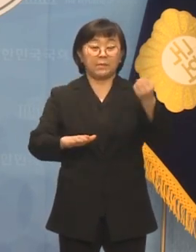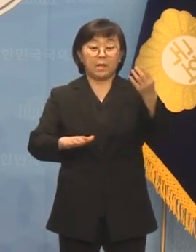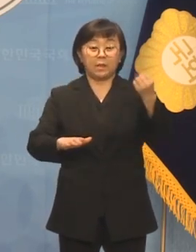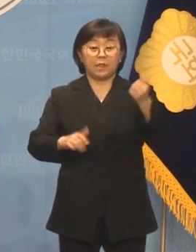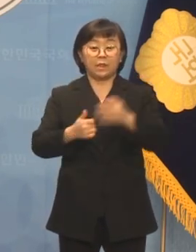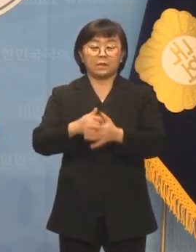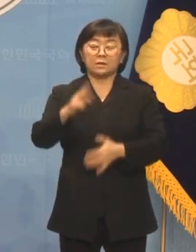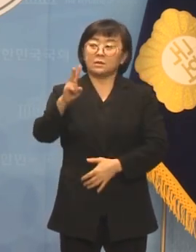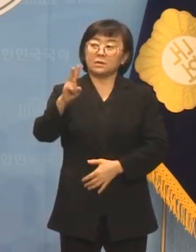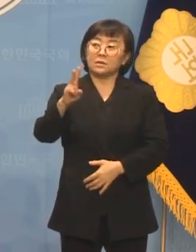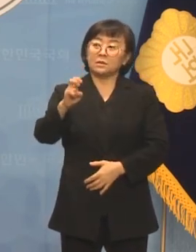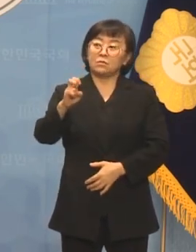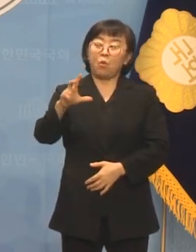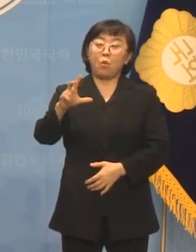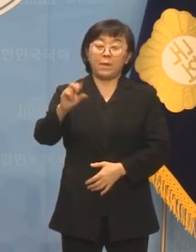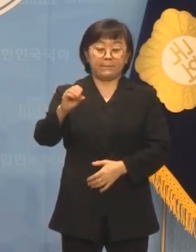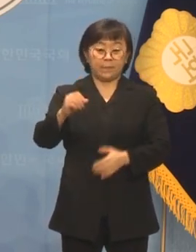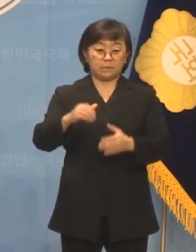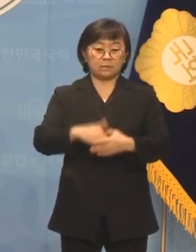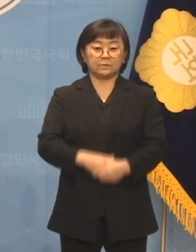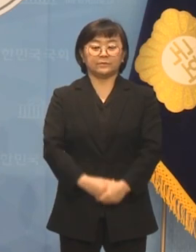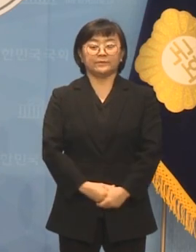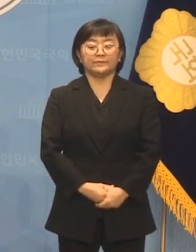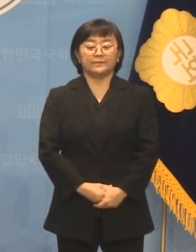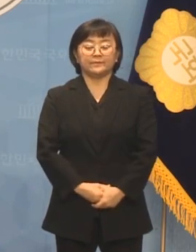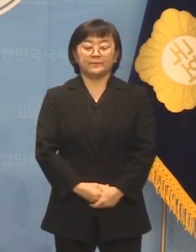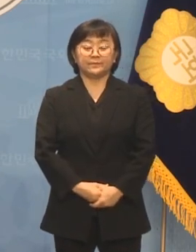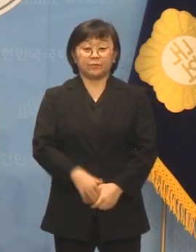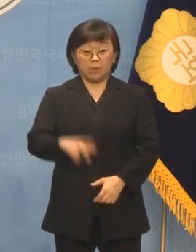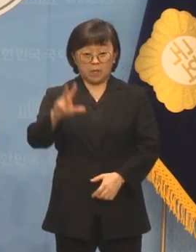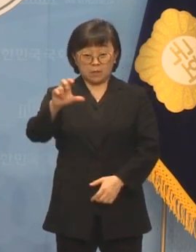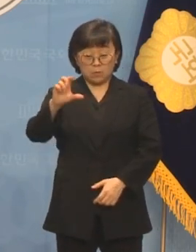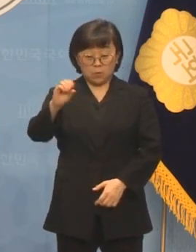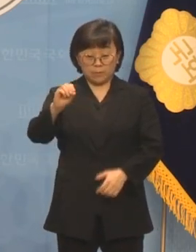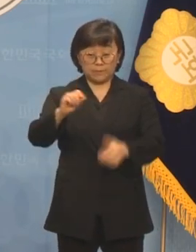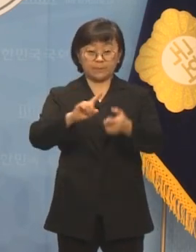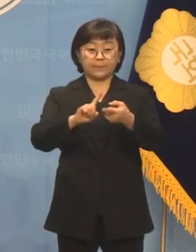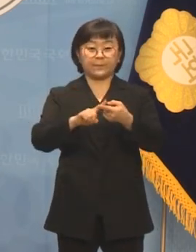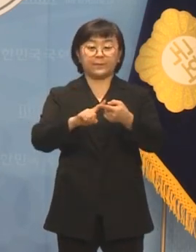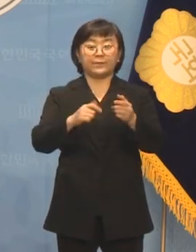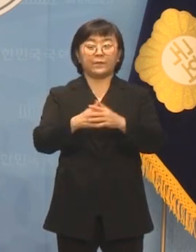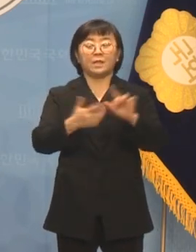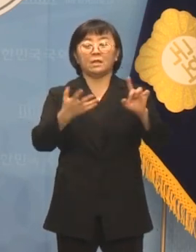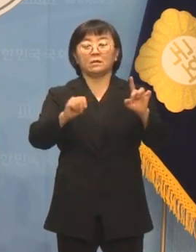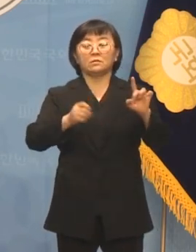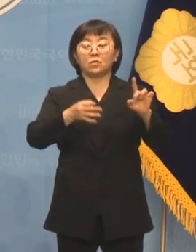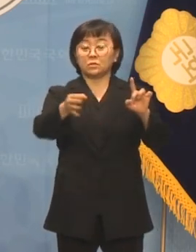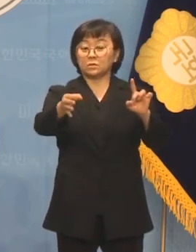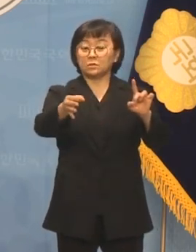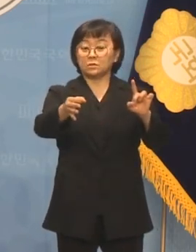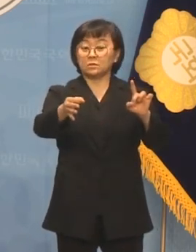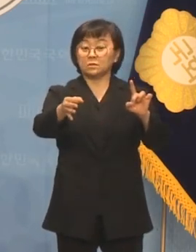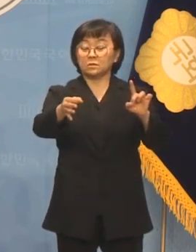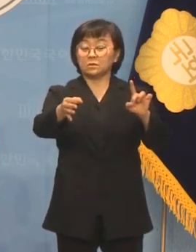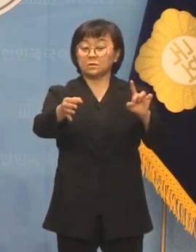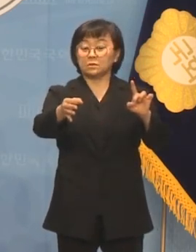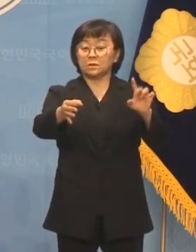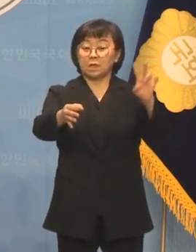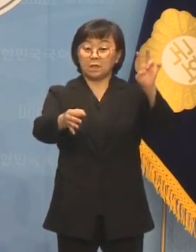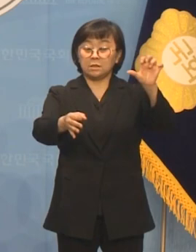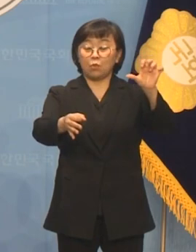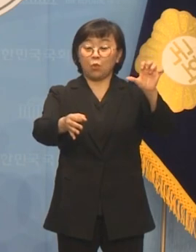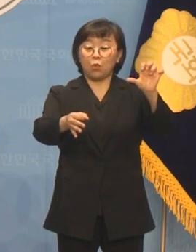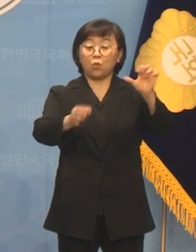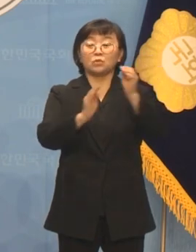25만 명이었습니다. 이 25만 명에게 1억씩 지급을 해도 25조가